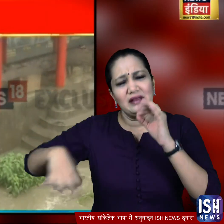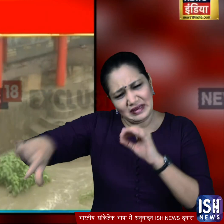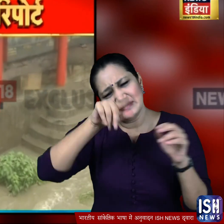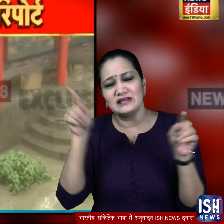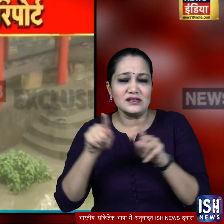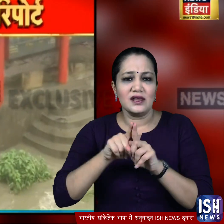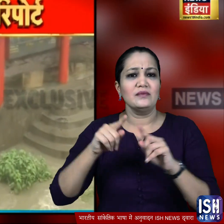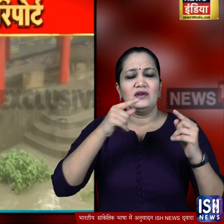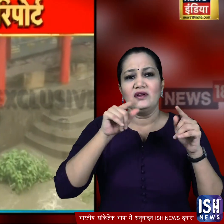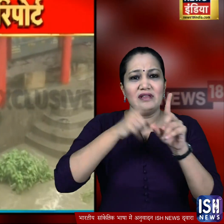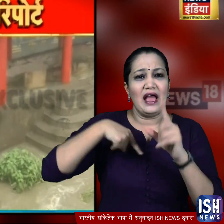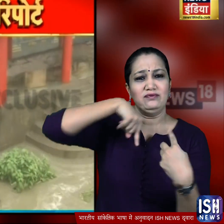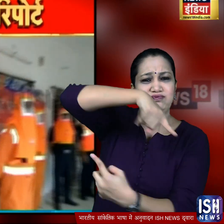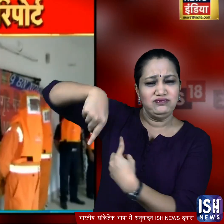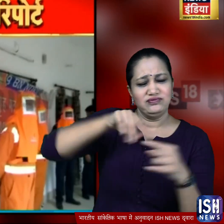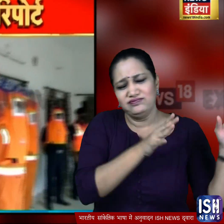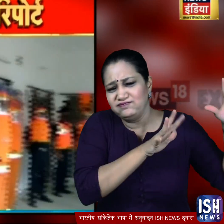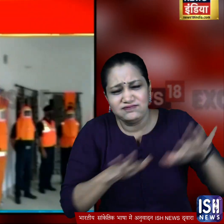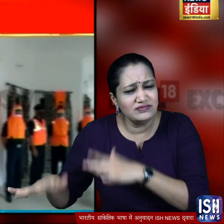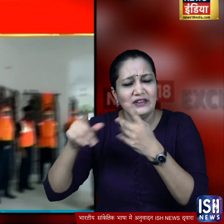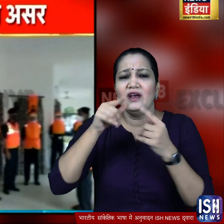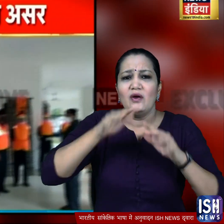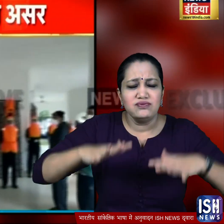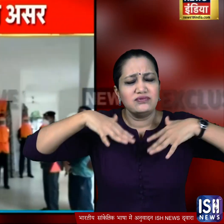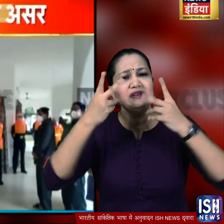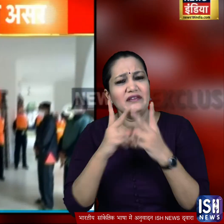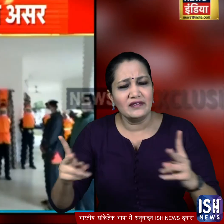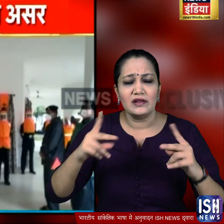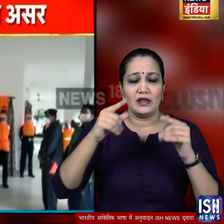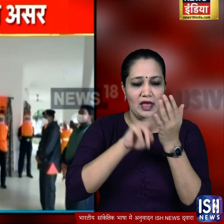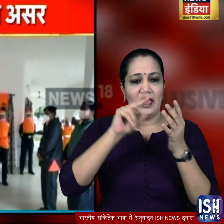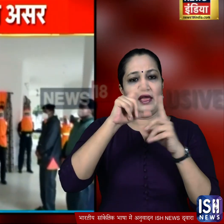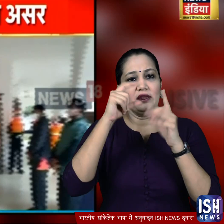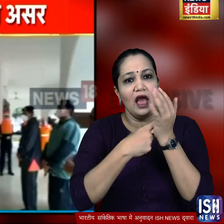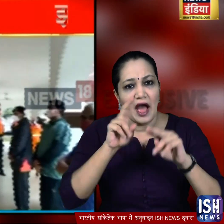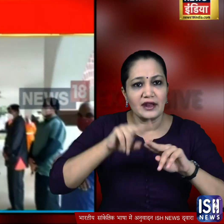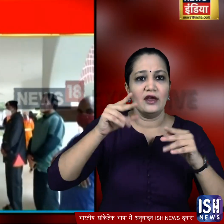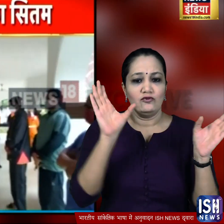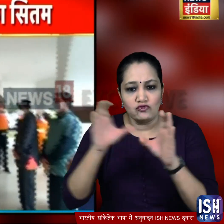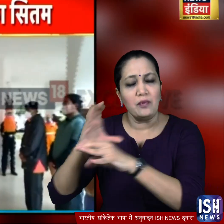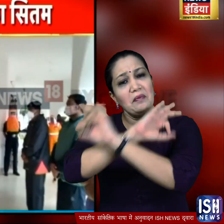बारिश मुसीबत बन कर आई